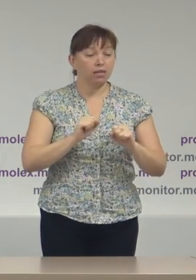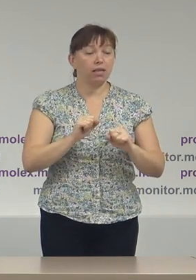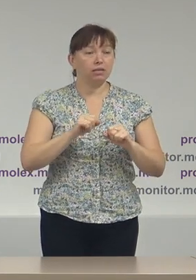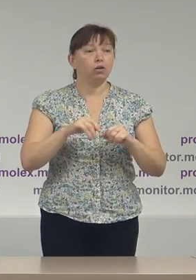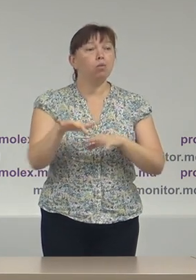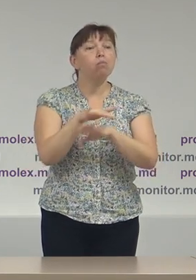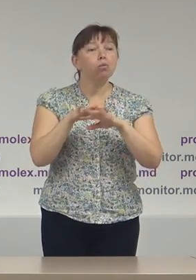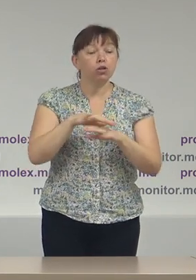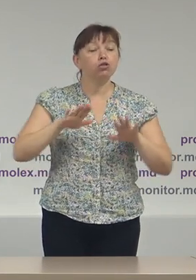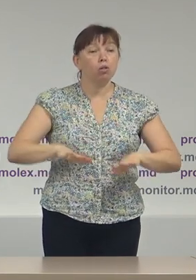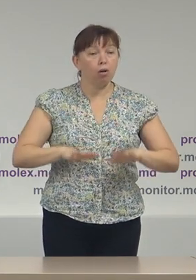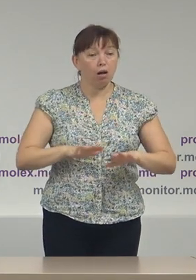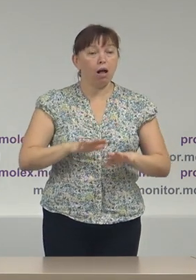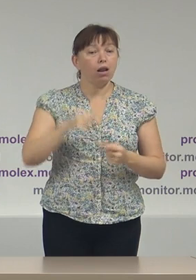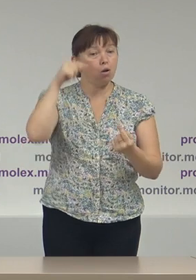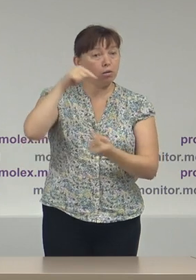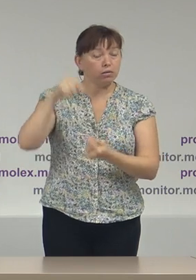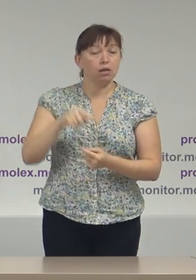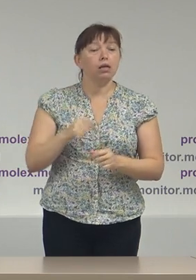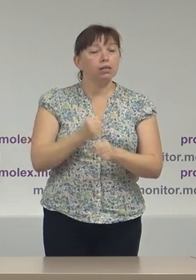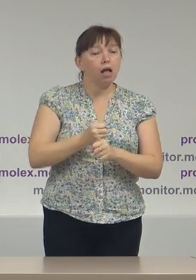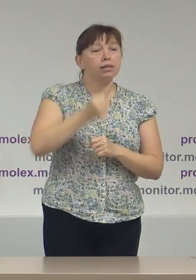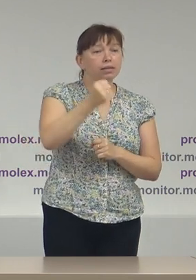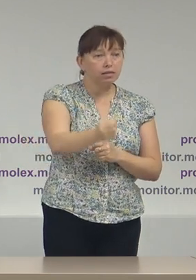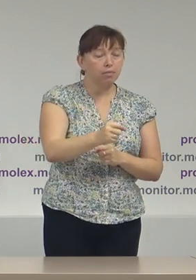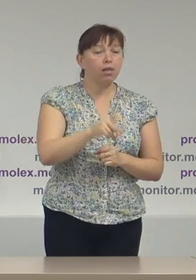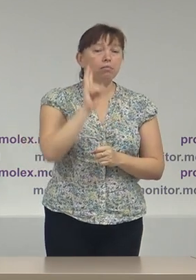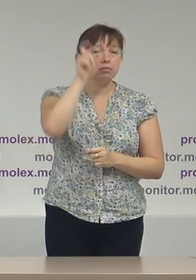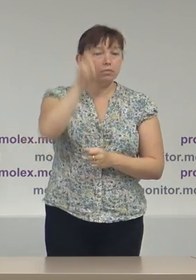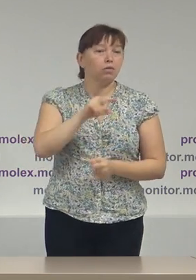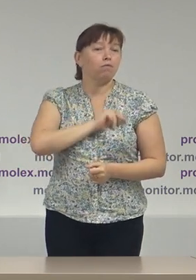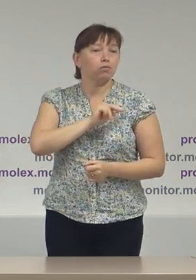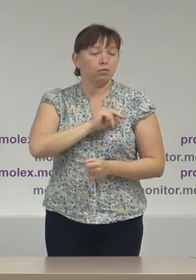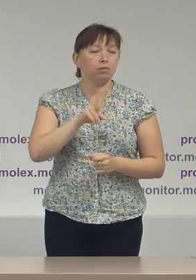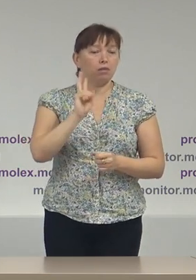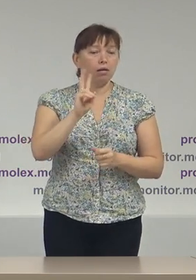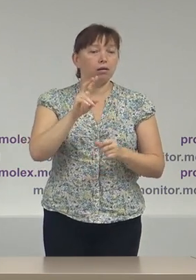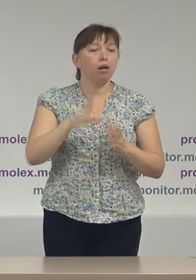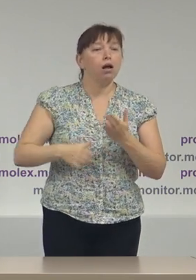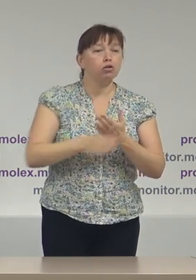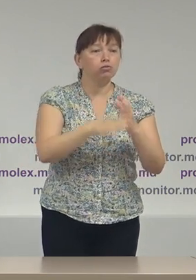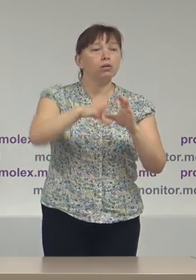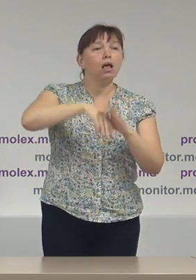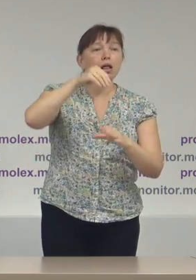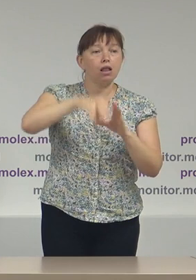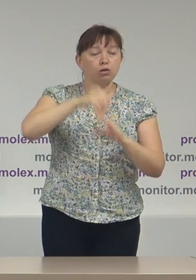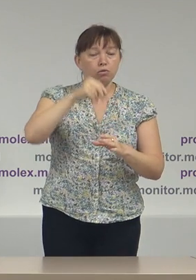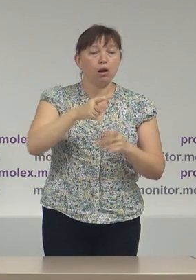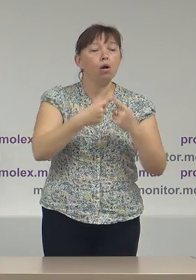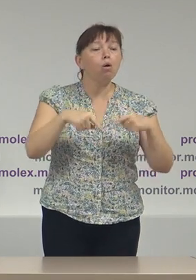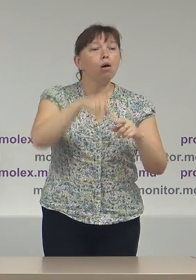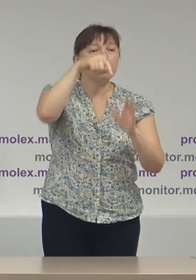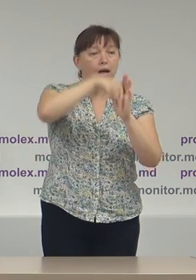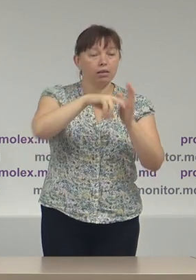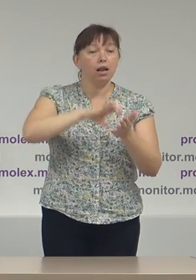publice locale corespunzătoare de a disemna inclusiv funcționari electorali în organele